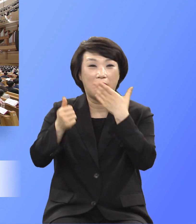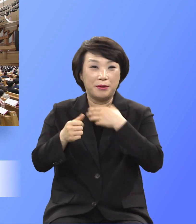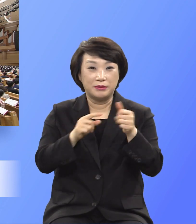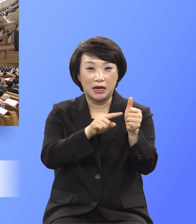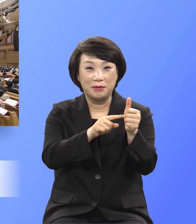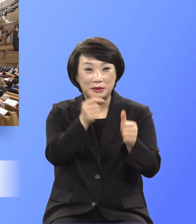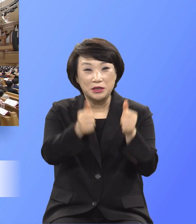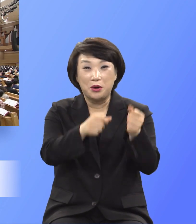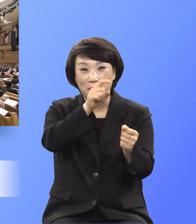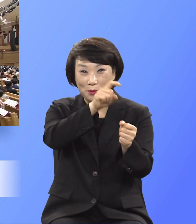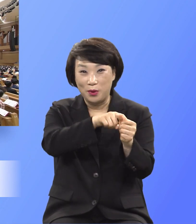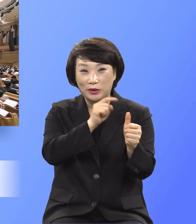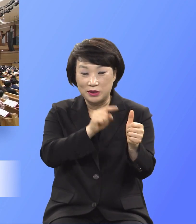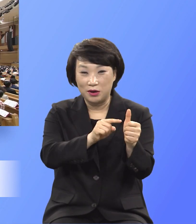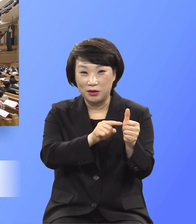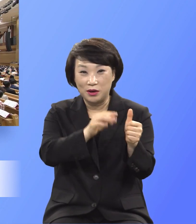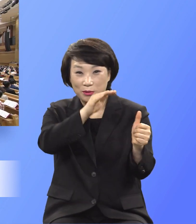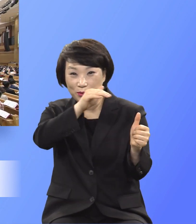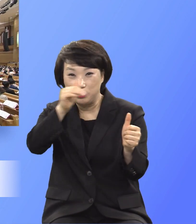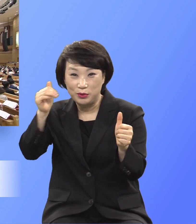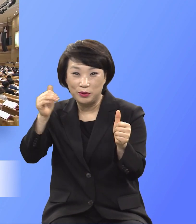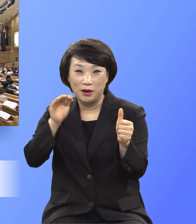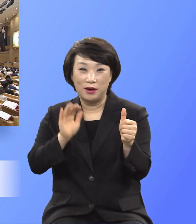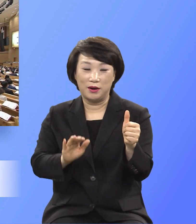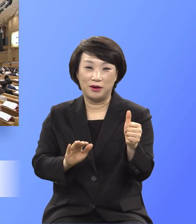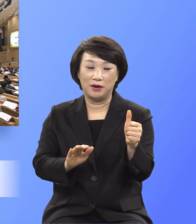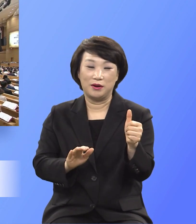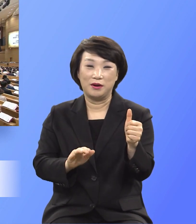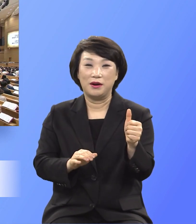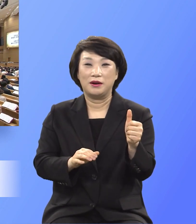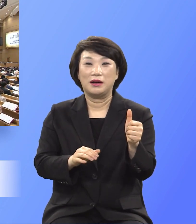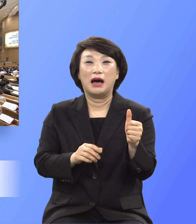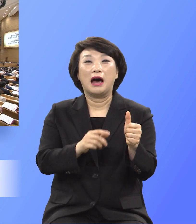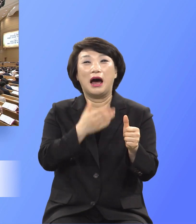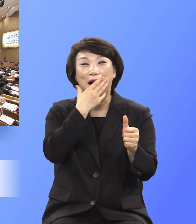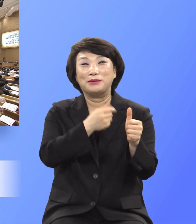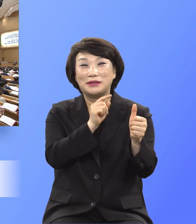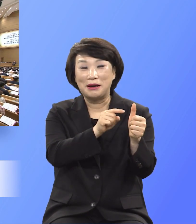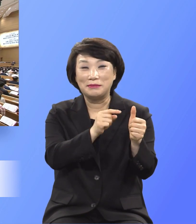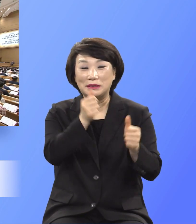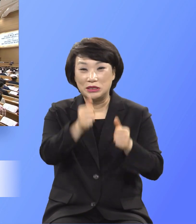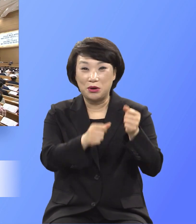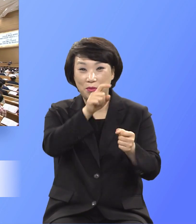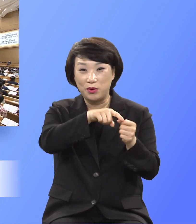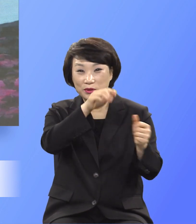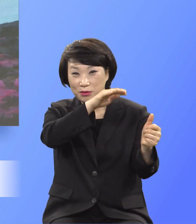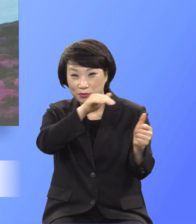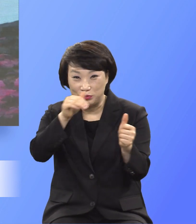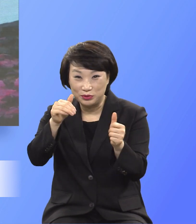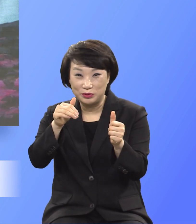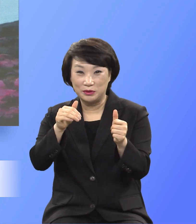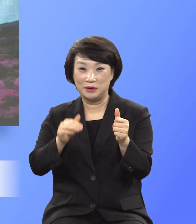시험하시려고 그를 부르시되